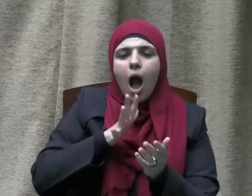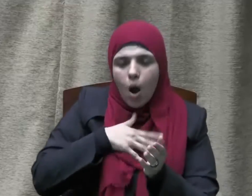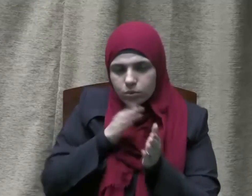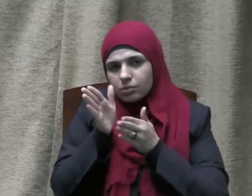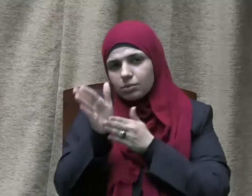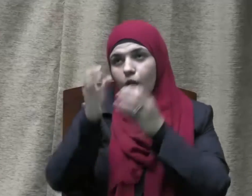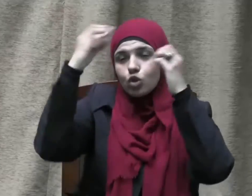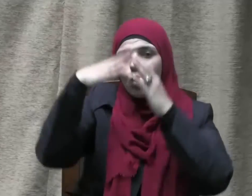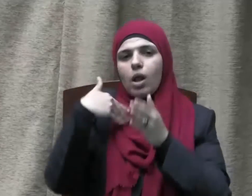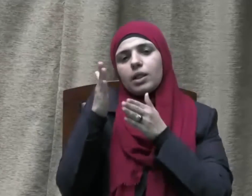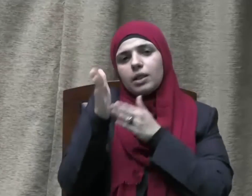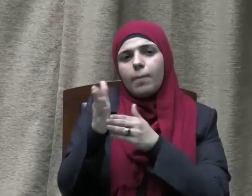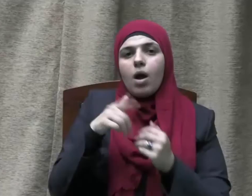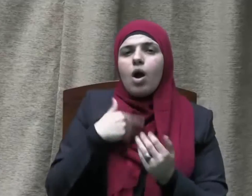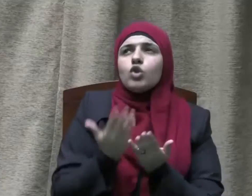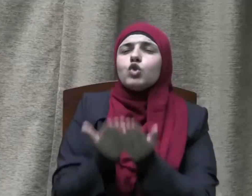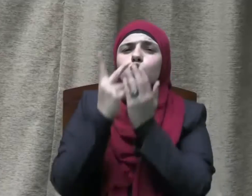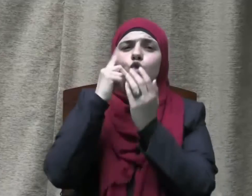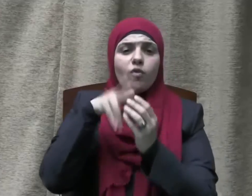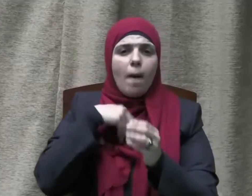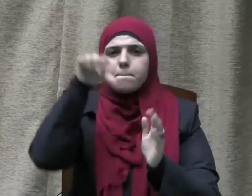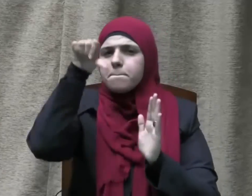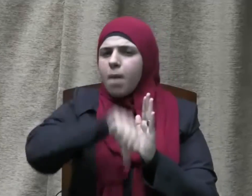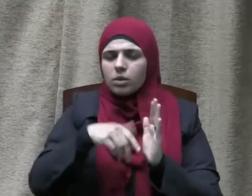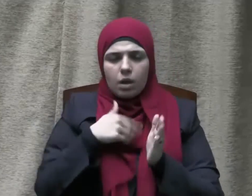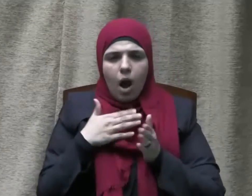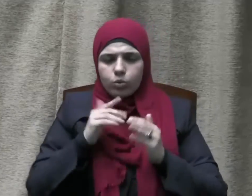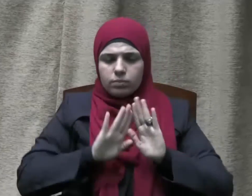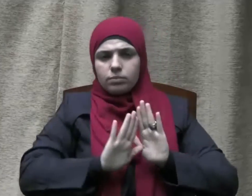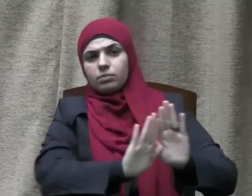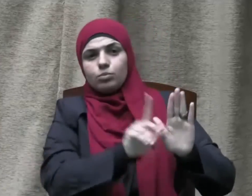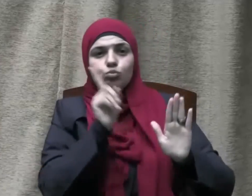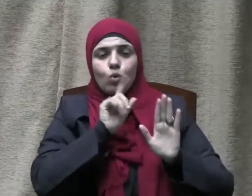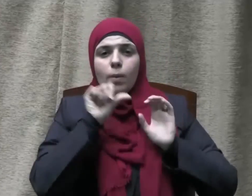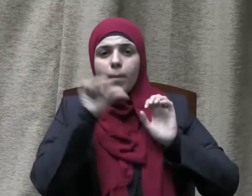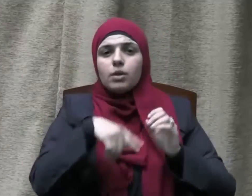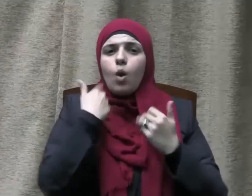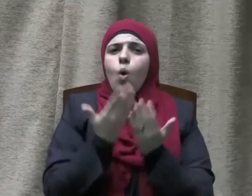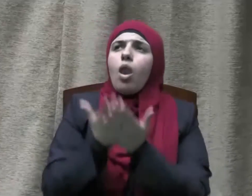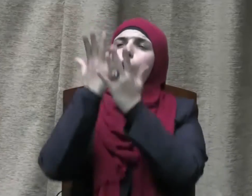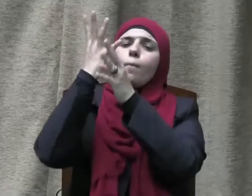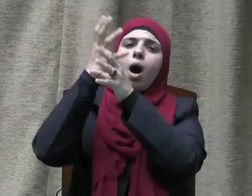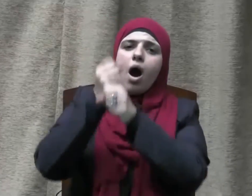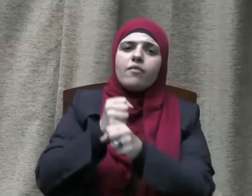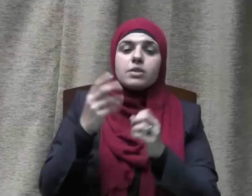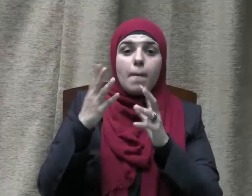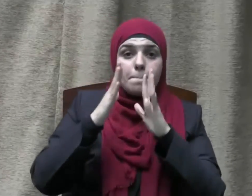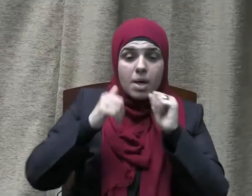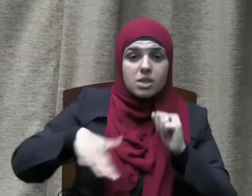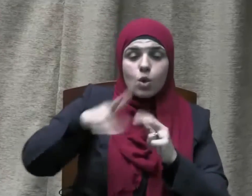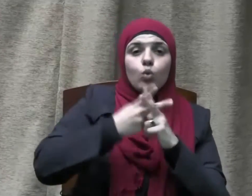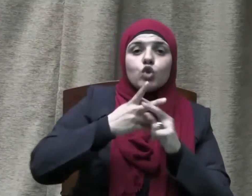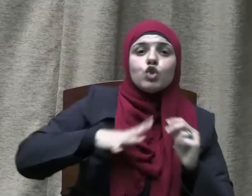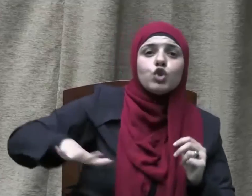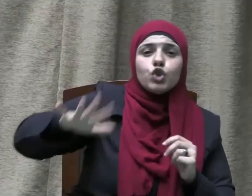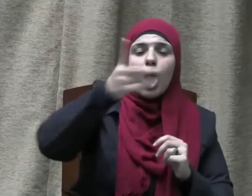وأرنا الباطل باطلا وارزقنا اجتنابه واحفظ مصر وشعبها وجيشها